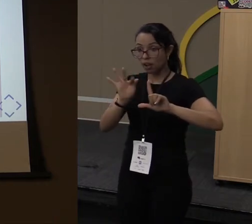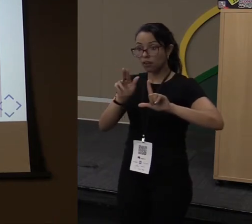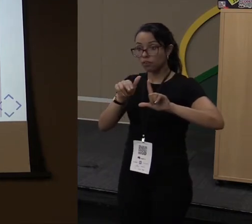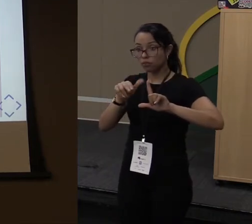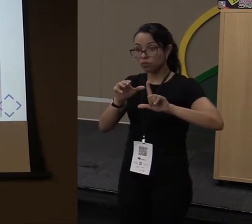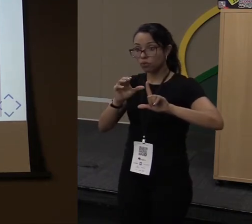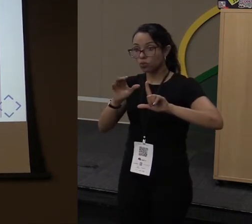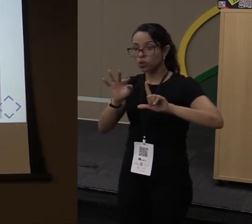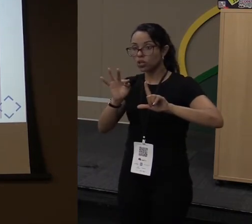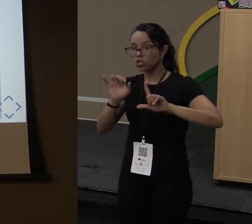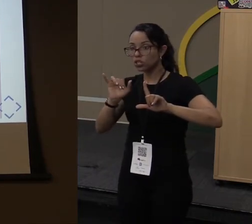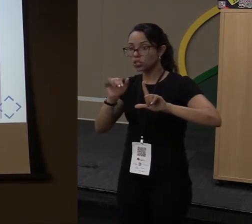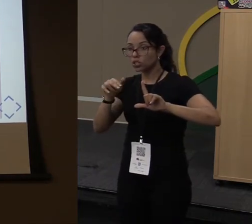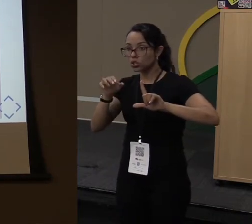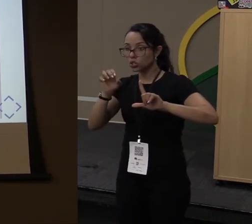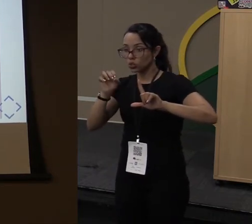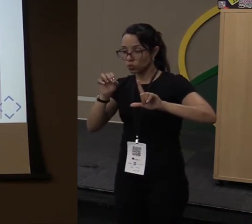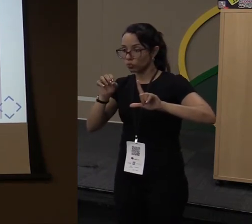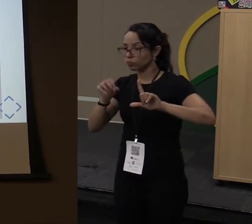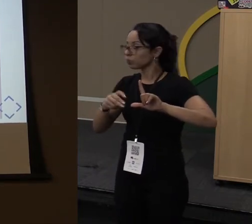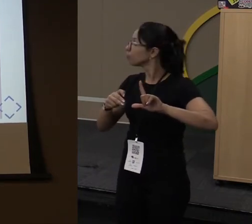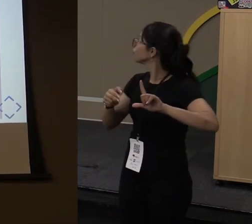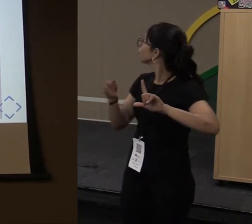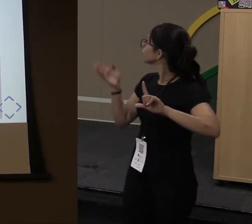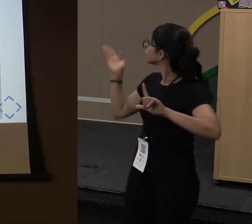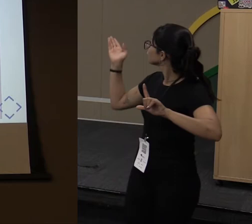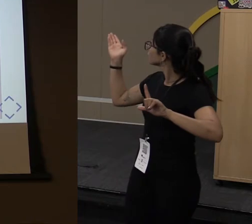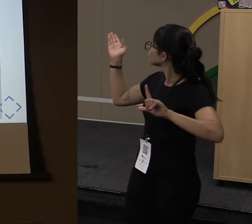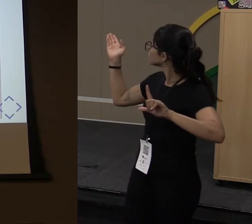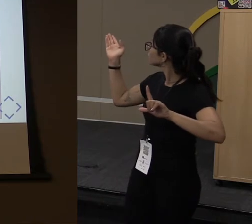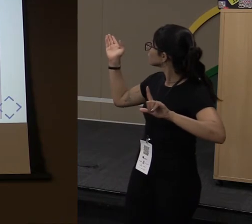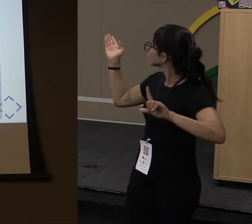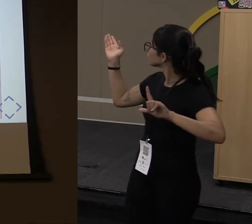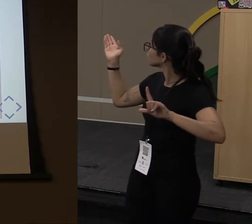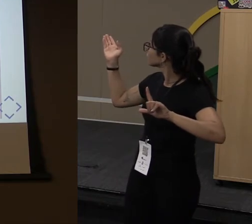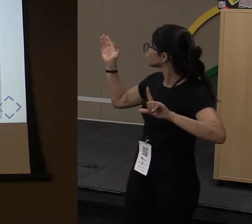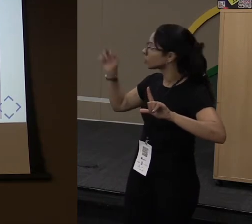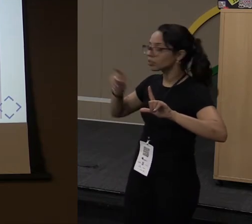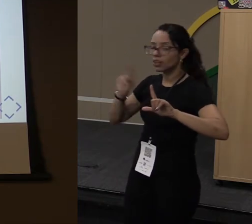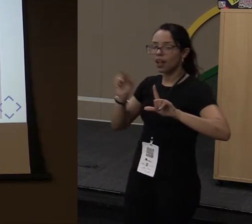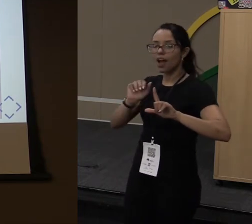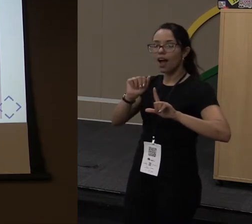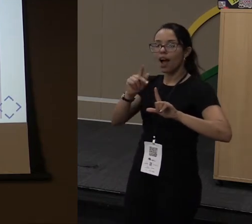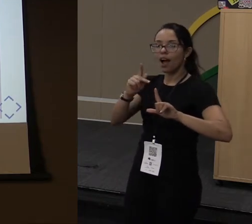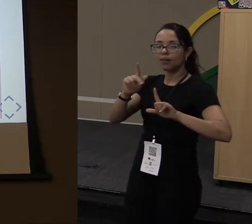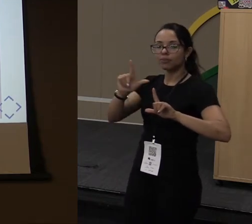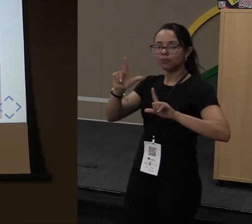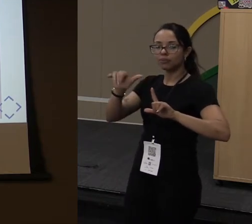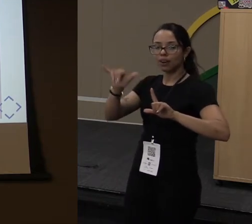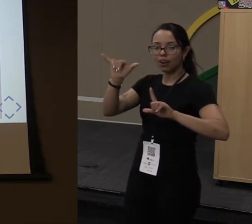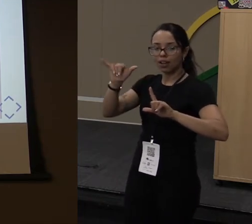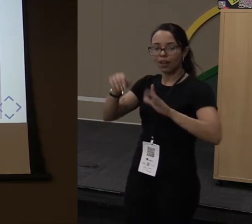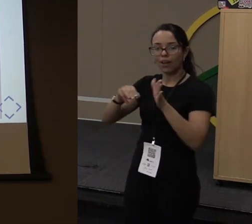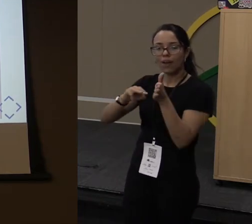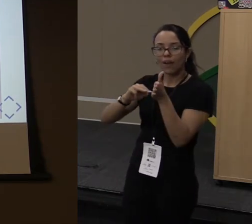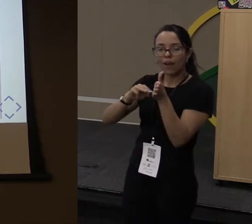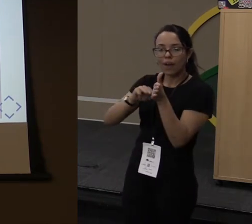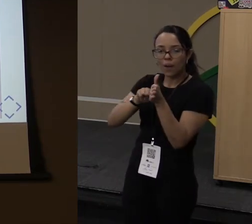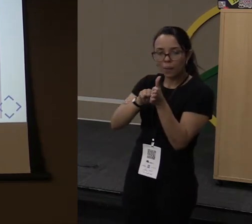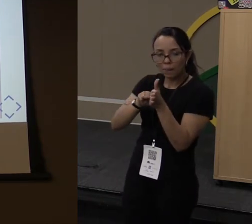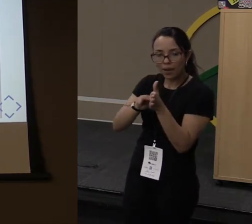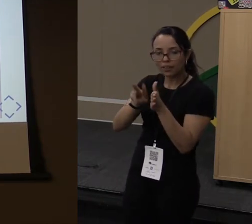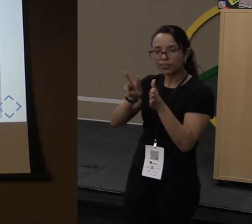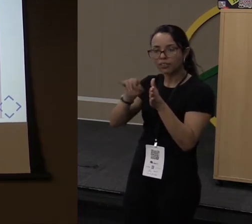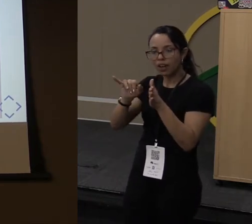Interface, para sinalizar para o compilador que essa é uma interface funcional. Aqui está o meu método Apply, que é o método que vai receber as minhas funções